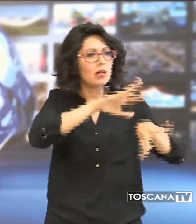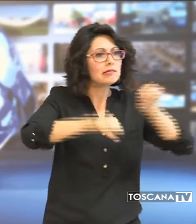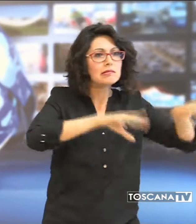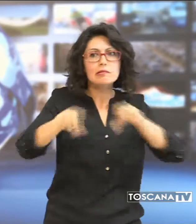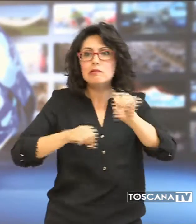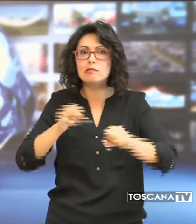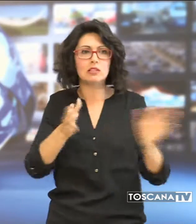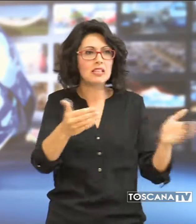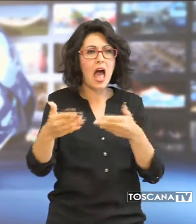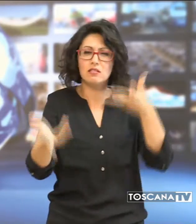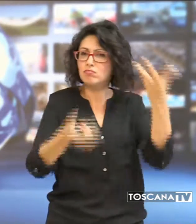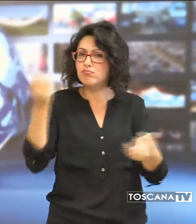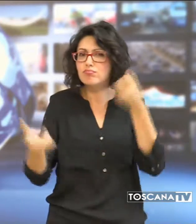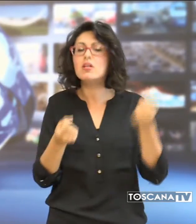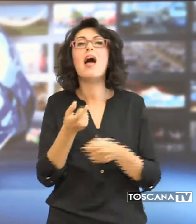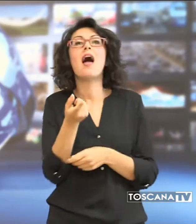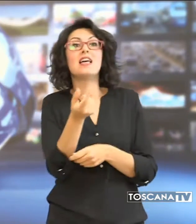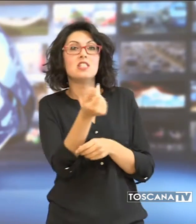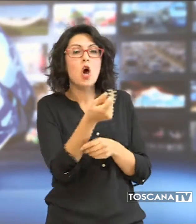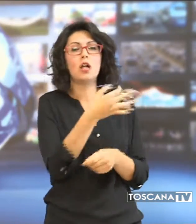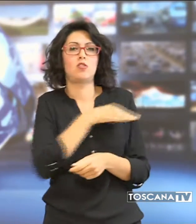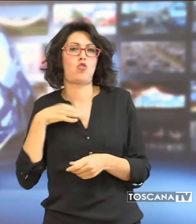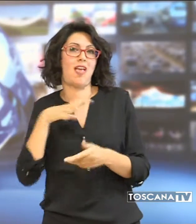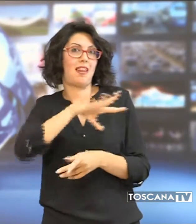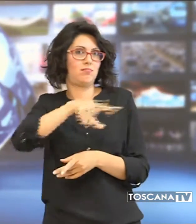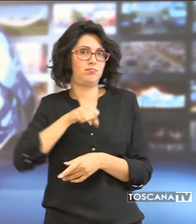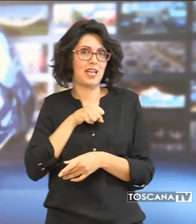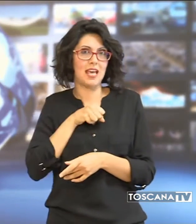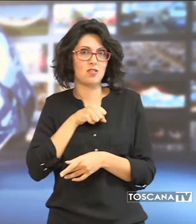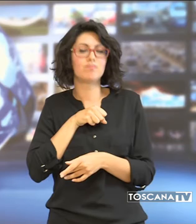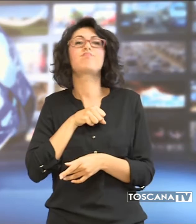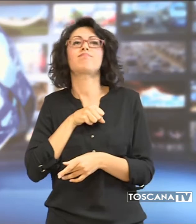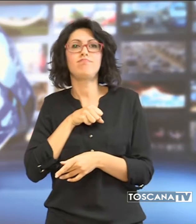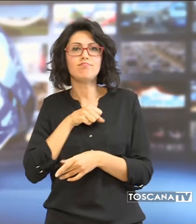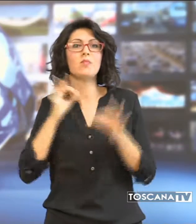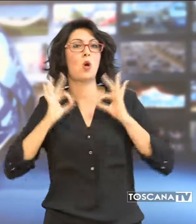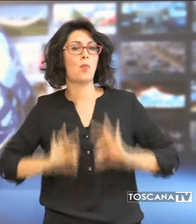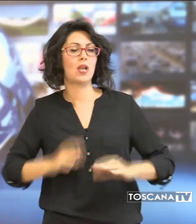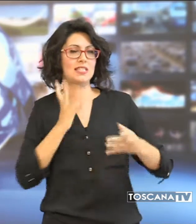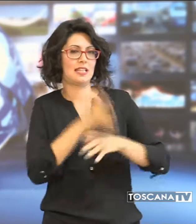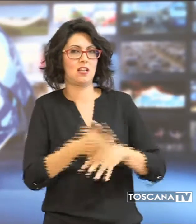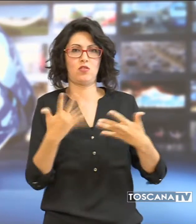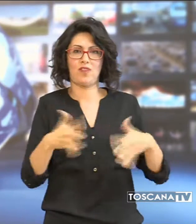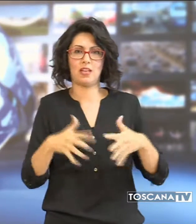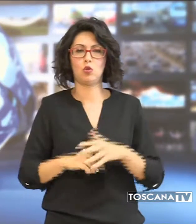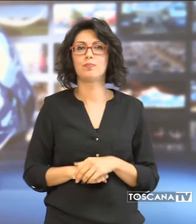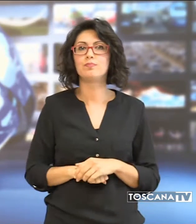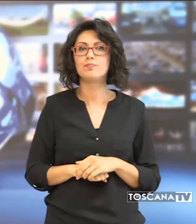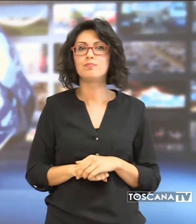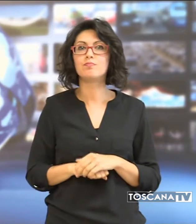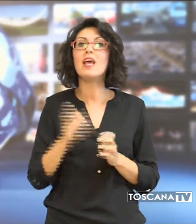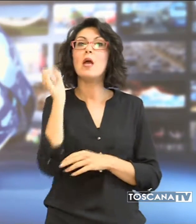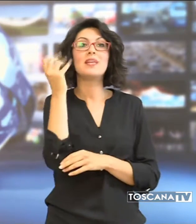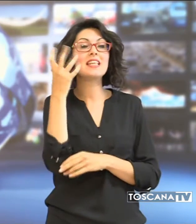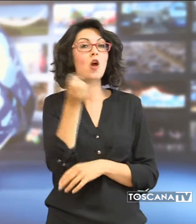e aver portato via soldi e preziosi. Sul posto è intervenuta la polizia. La